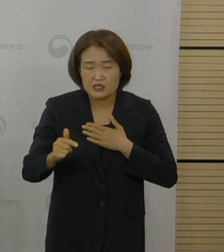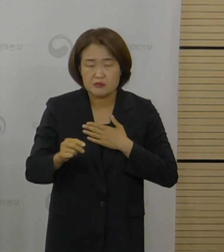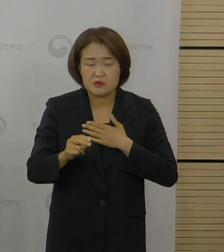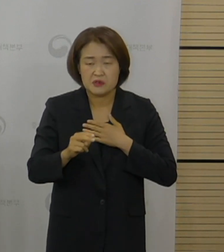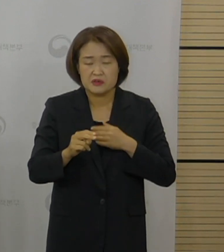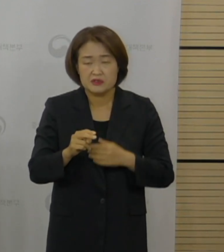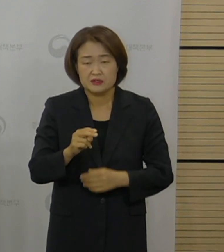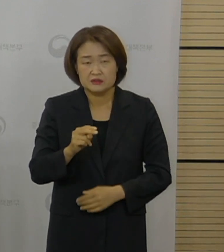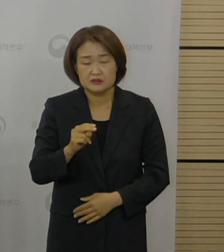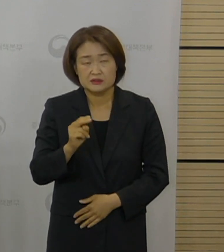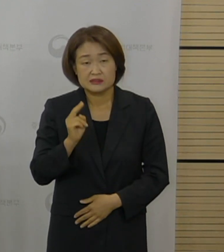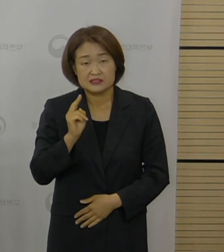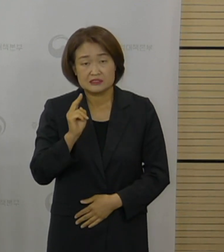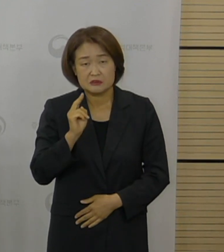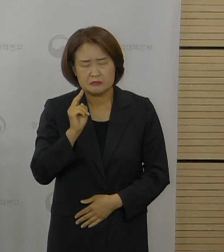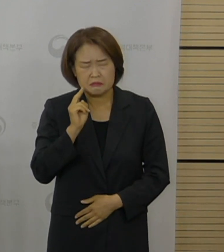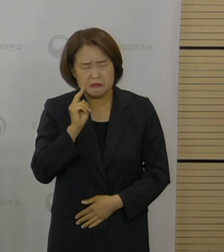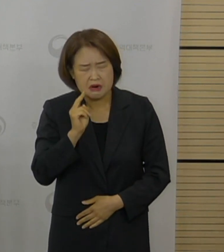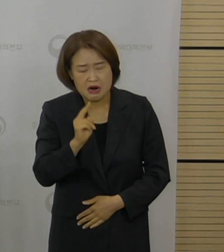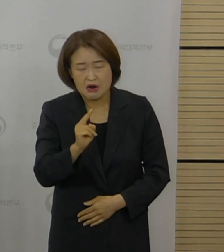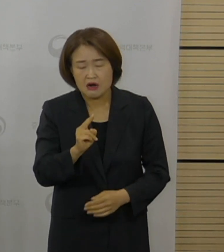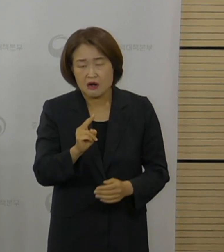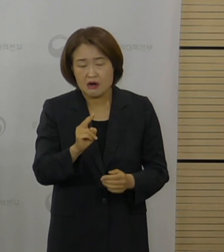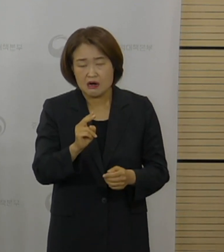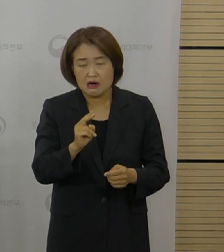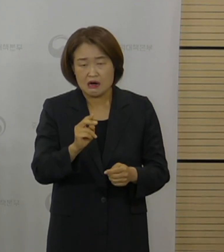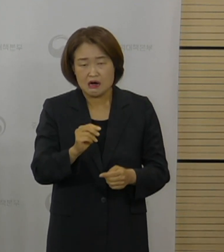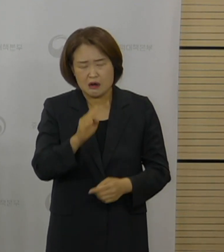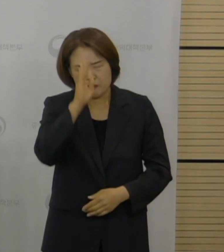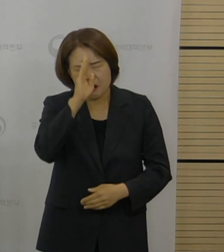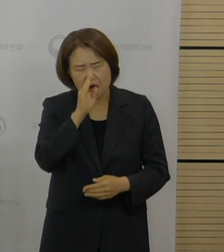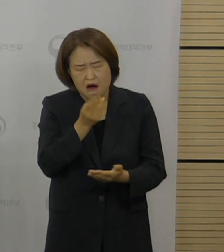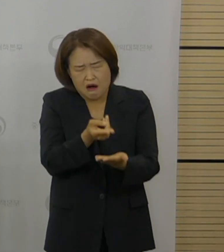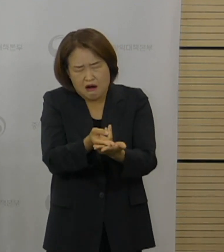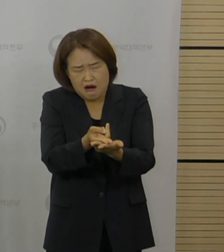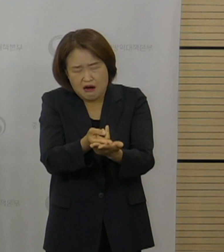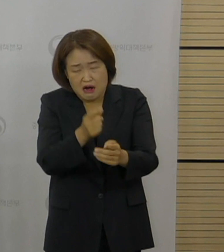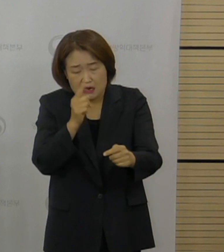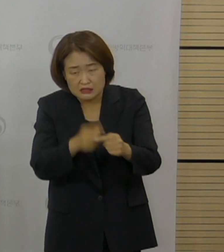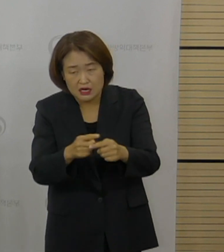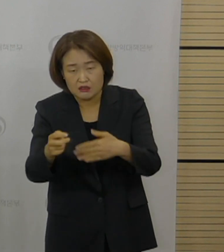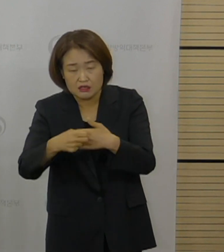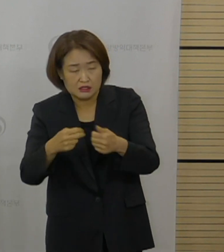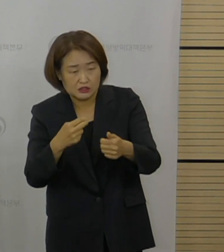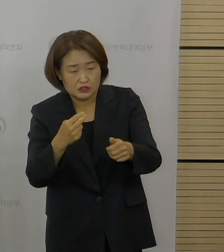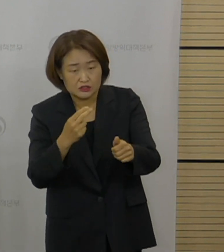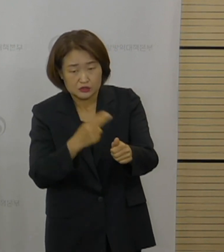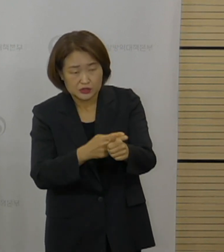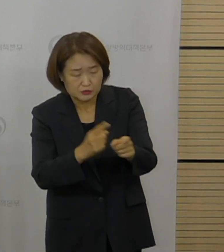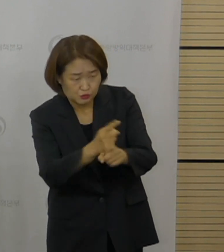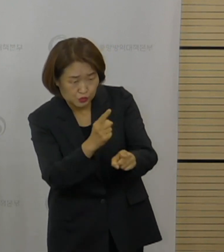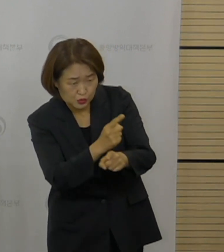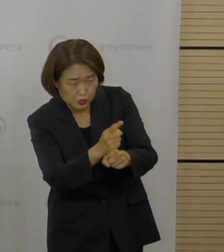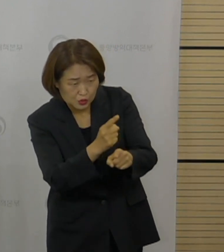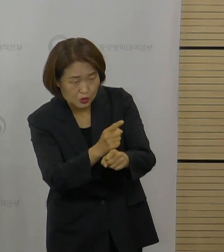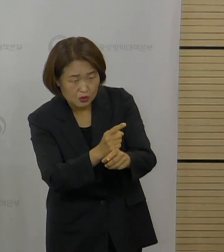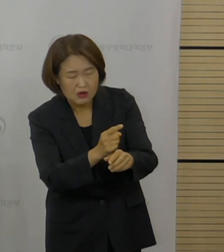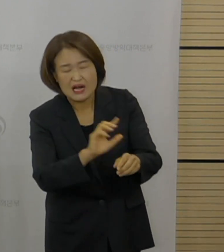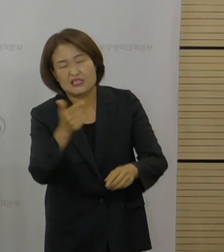의료기관에 있는 진료받다가 사망하신 것은 아니고 일상생활을 하는 도중에